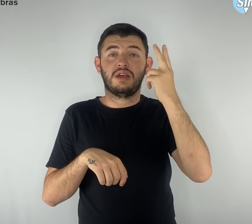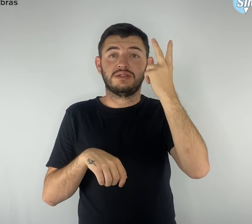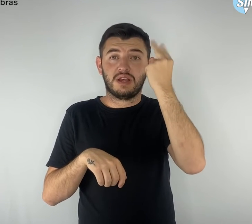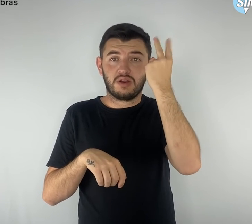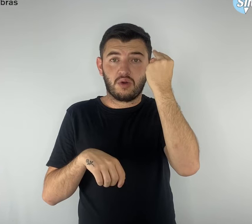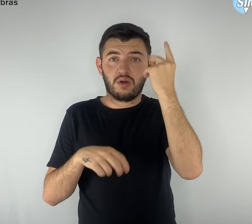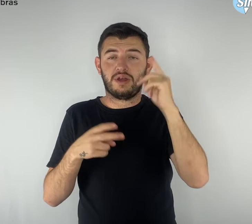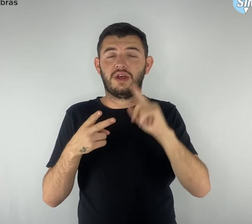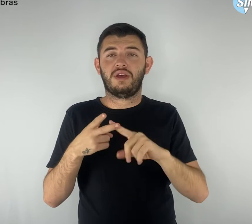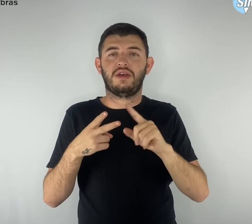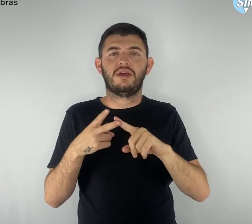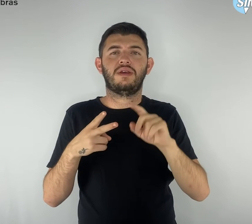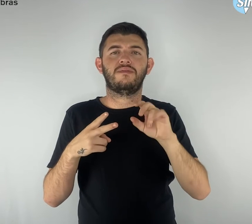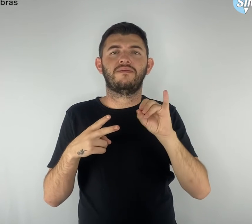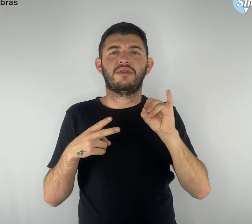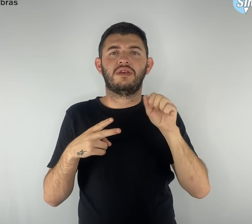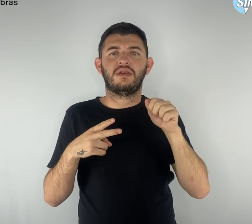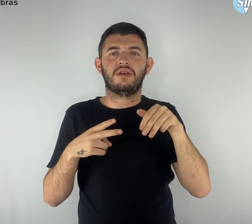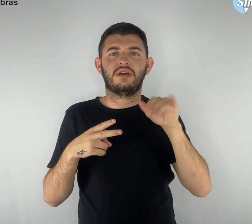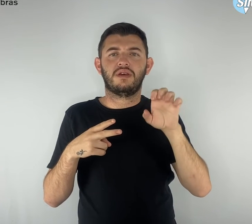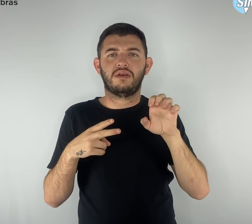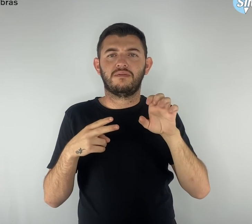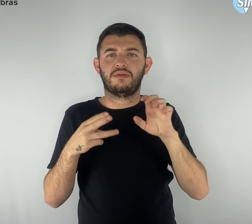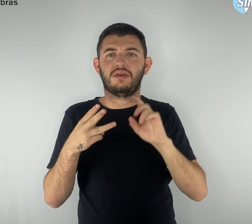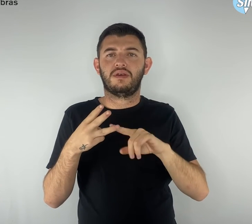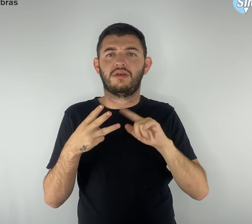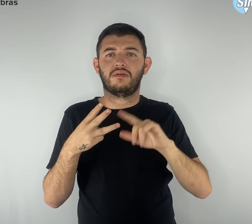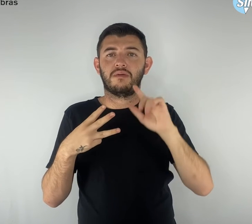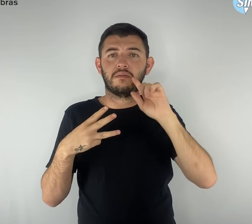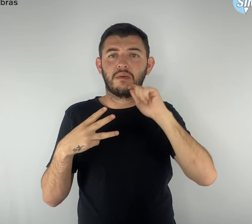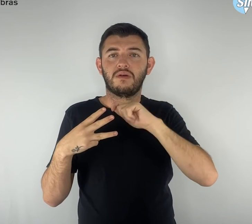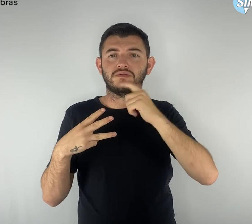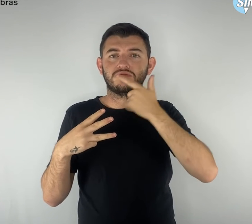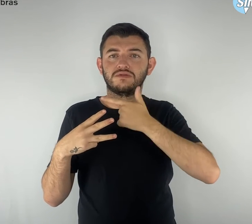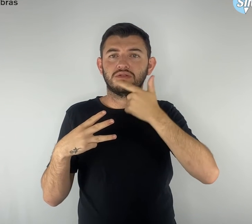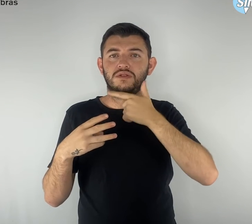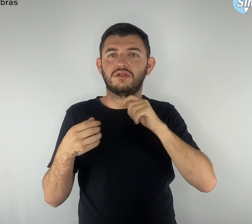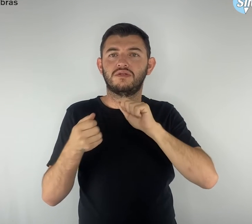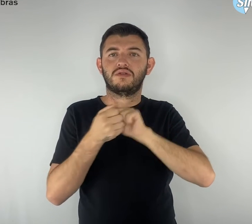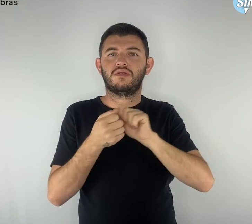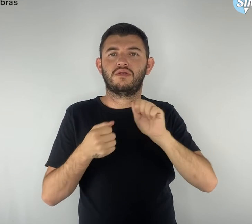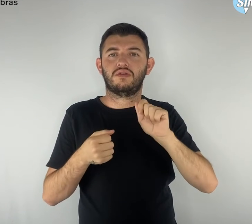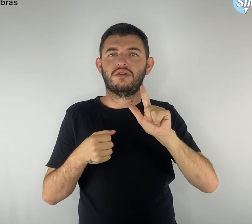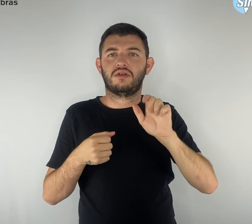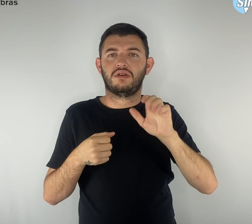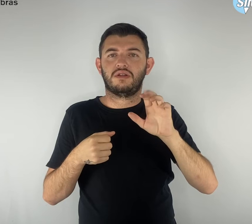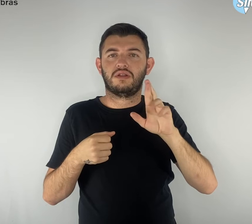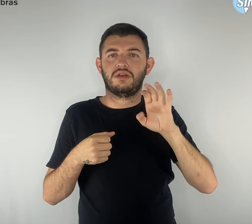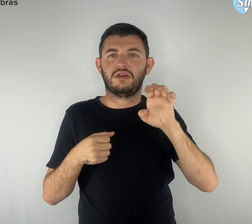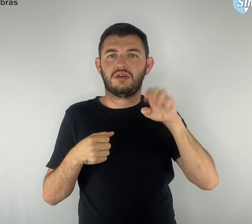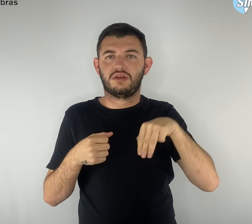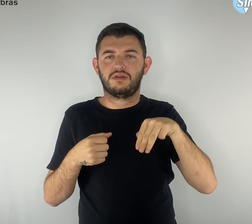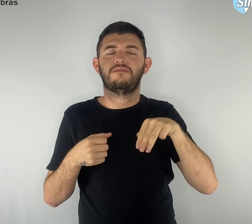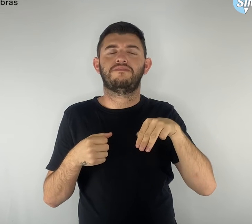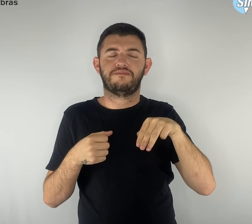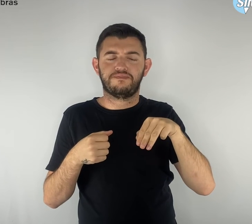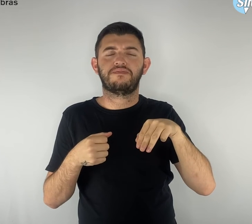que é feito ali mesmo no ambiente do curso. O fato é que quem faz o curso sai de lá feliz.